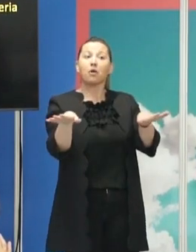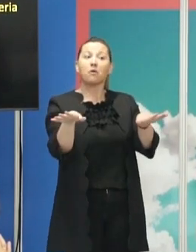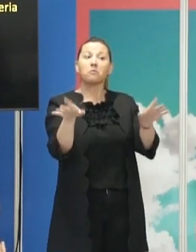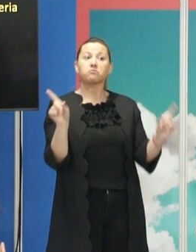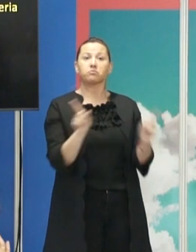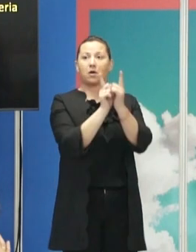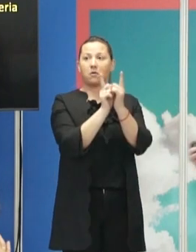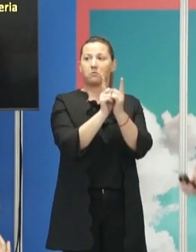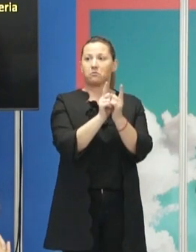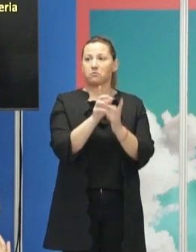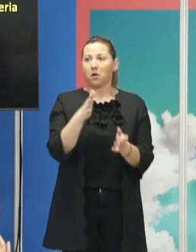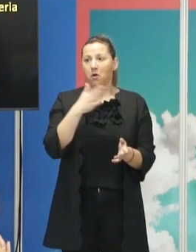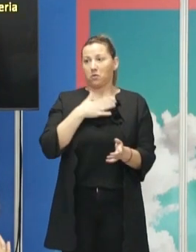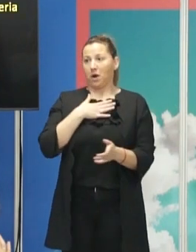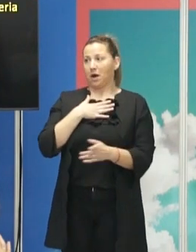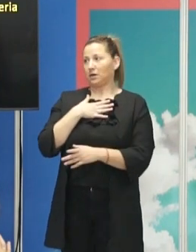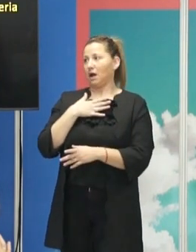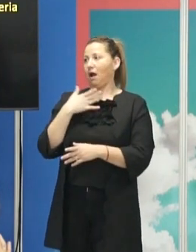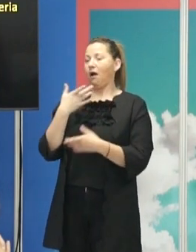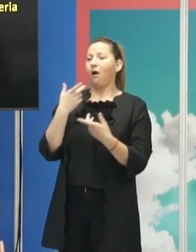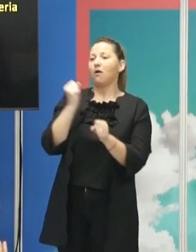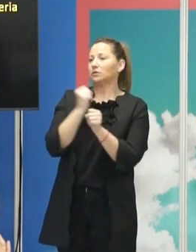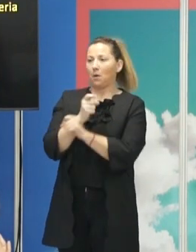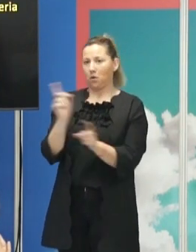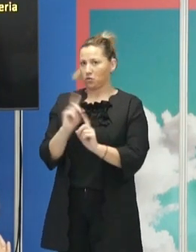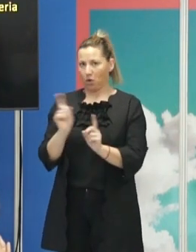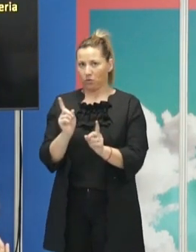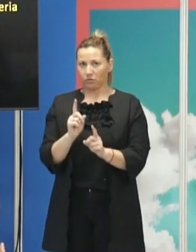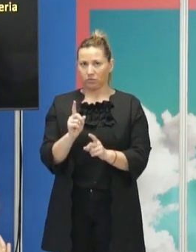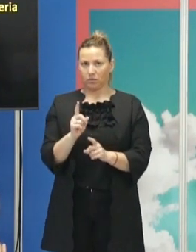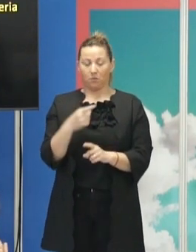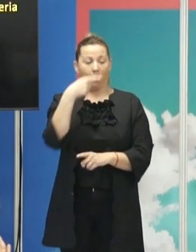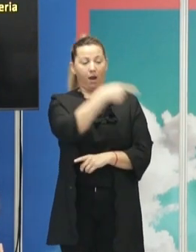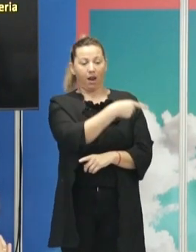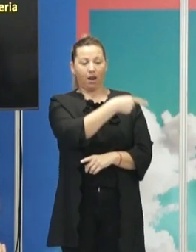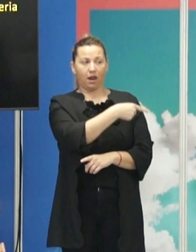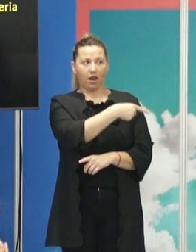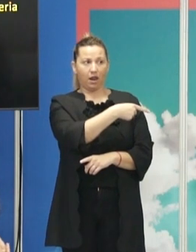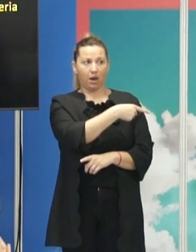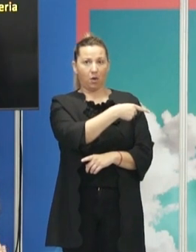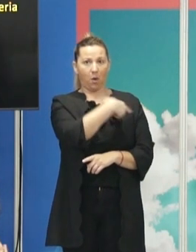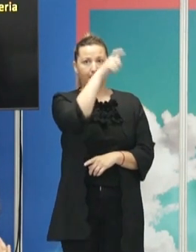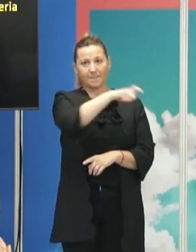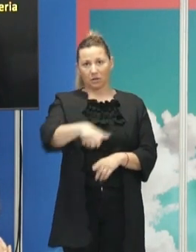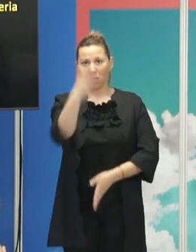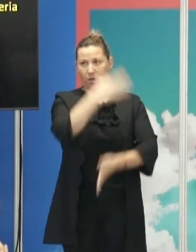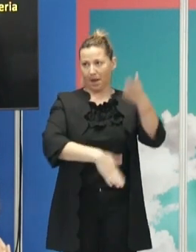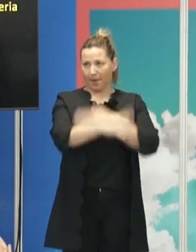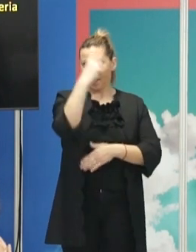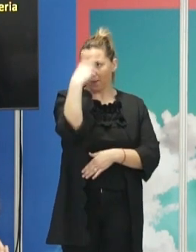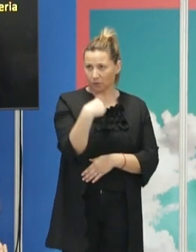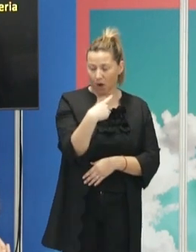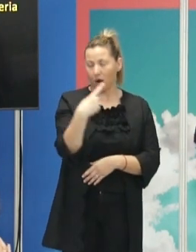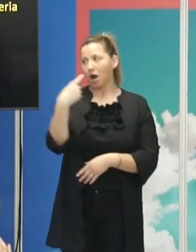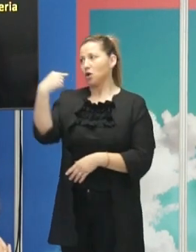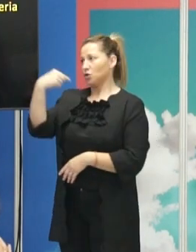conocimos por nuestra disciplina científica, sino por la divulgación. Él, como ha dicho, trabajaba sobre todo con personas con discapacidad visual. Yo